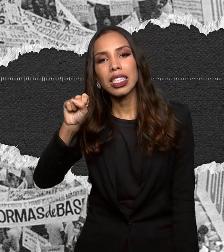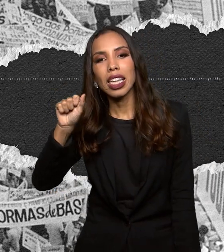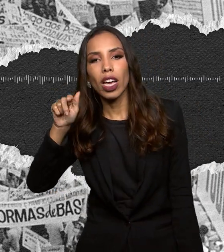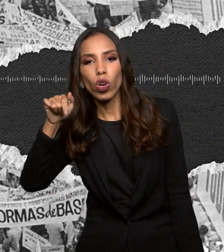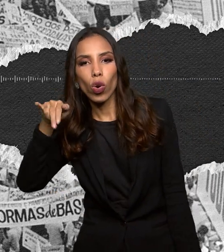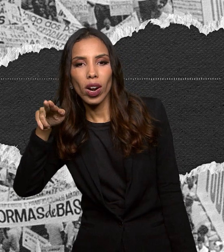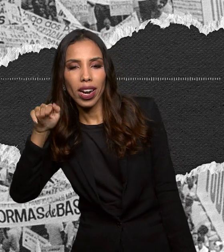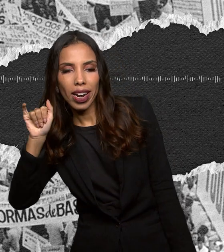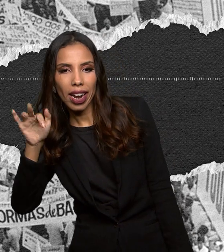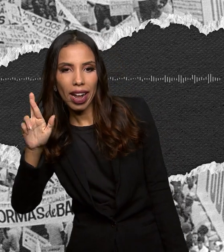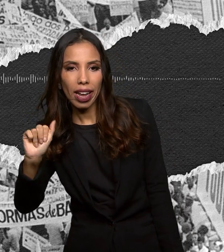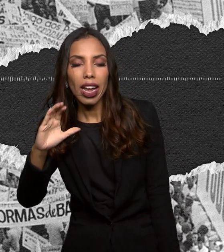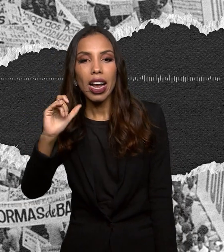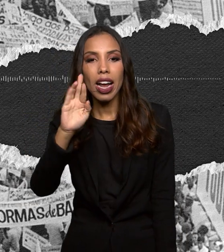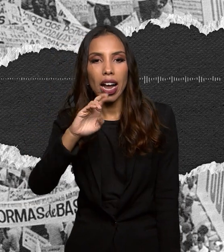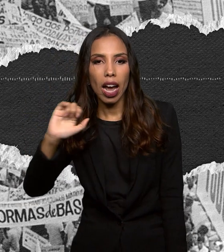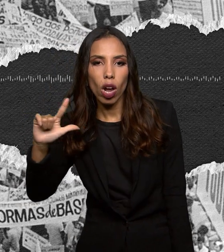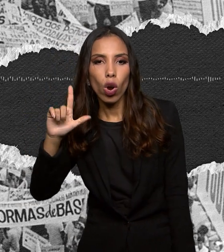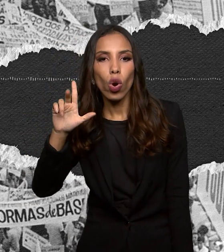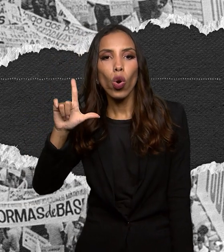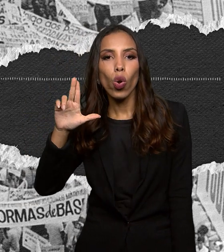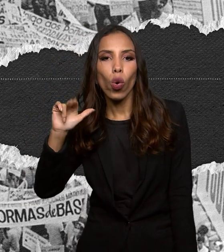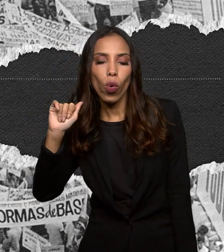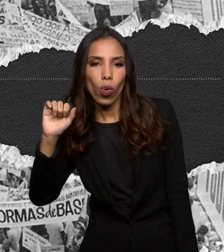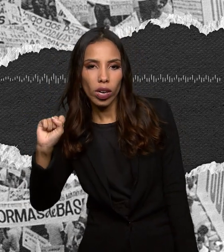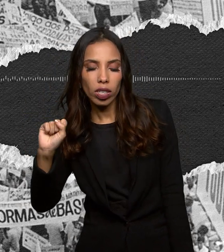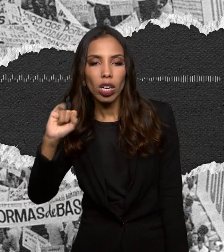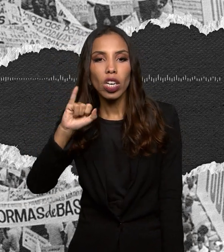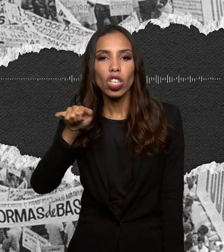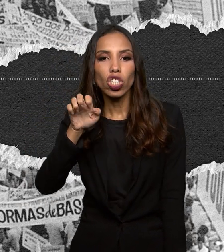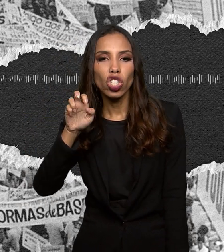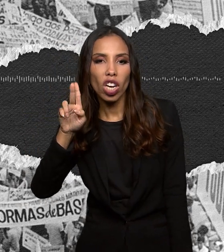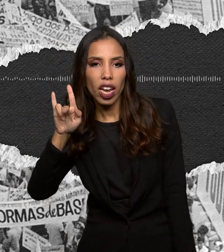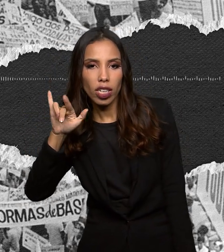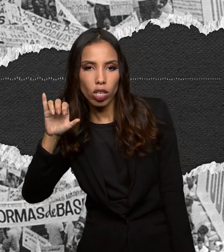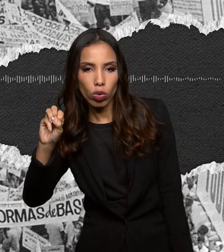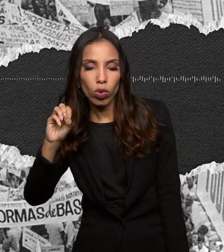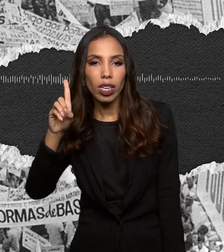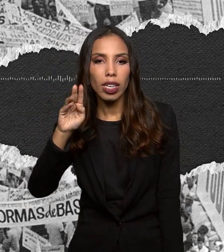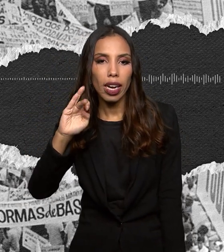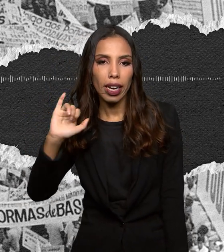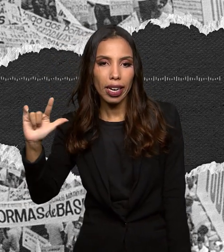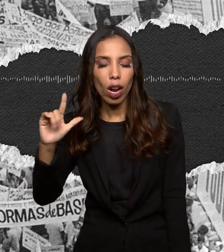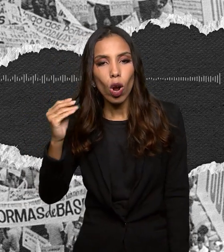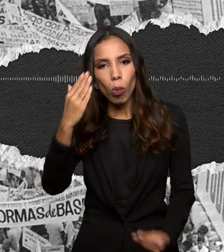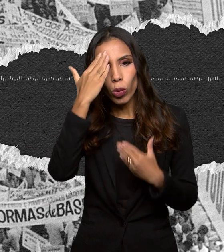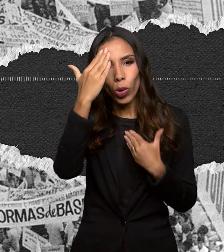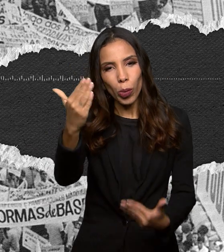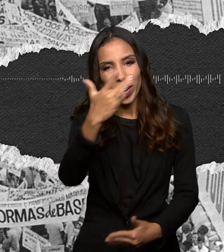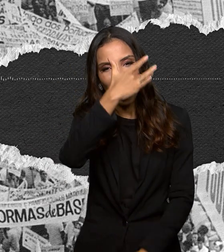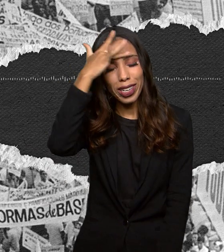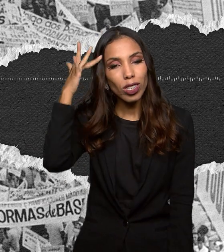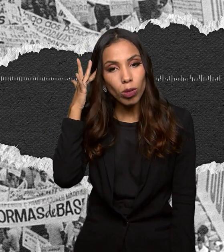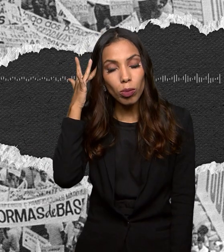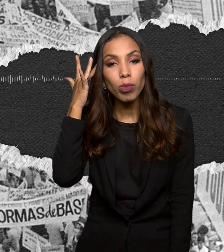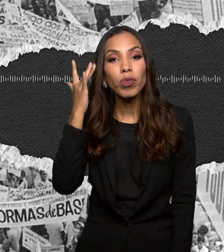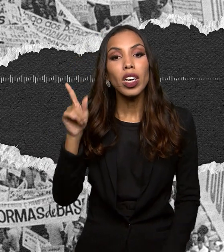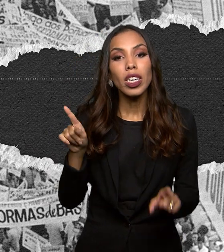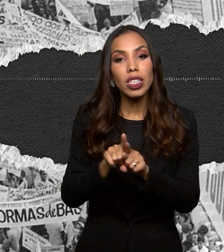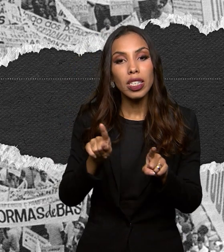Guilherme Strozi Carol Barreto Lucas Por Deus Leão Gésio Passos e Daniel Ito obrigada pessoal a versão do episódio